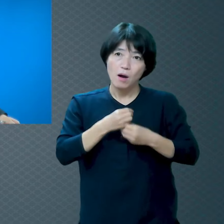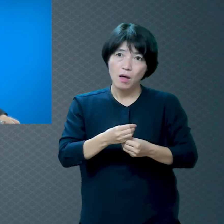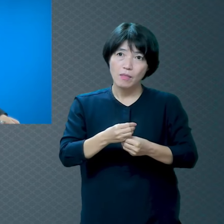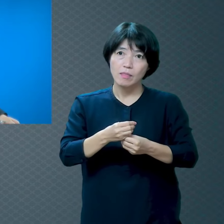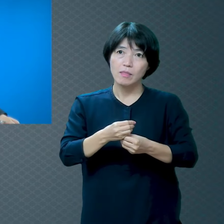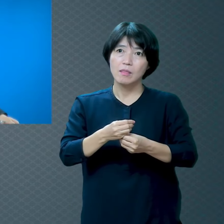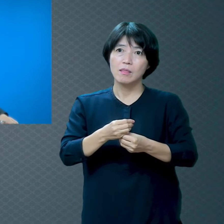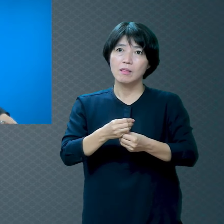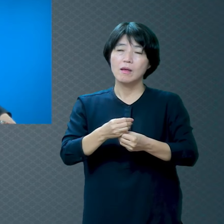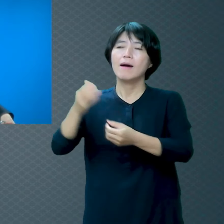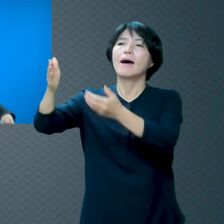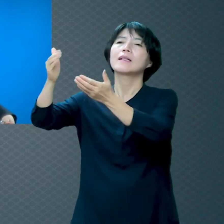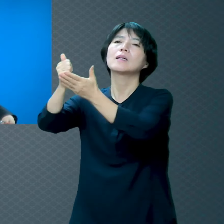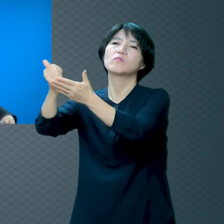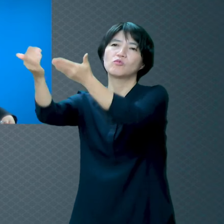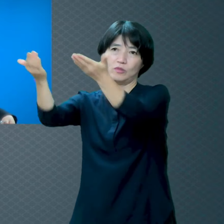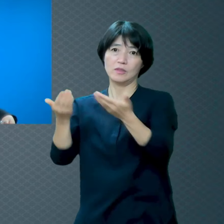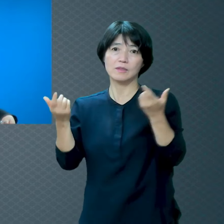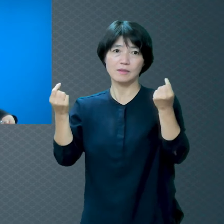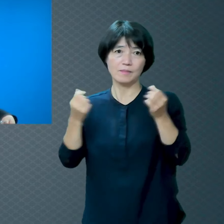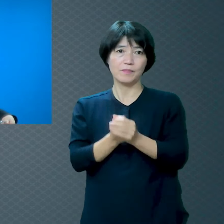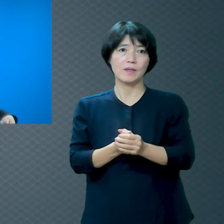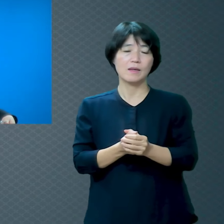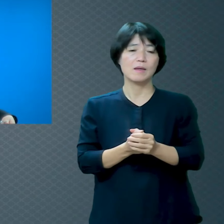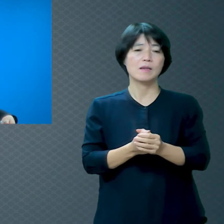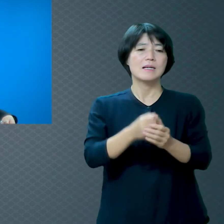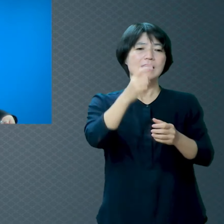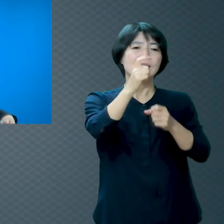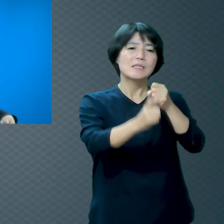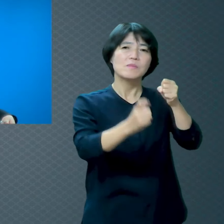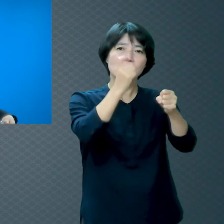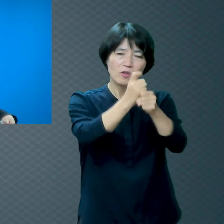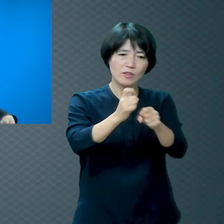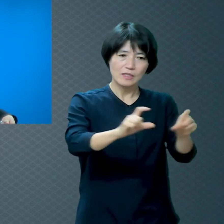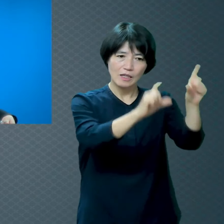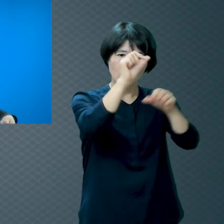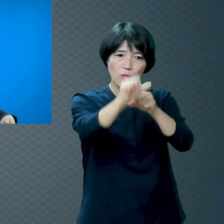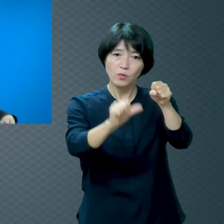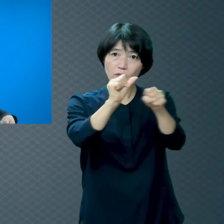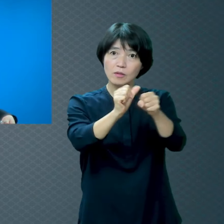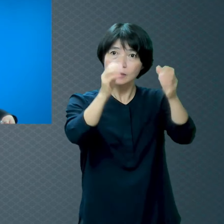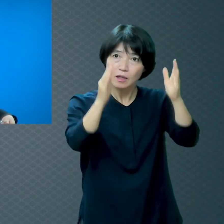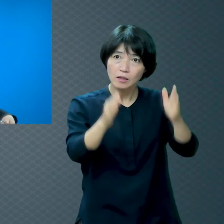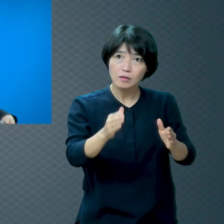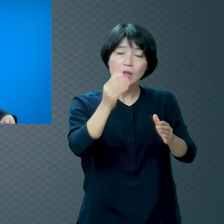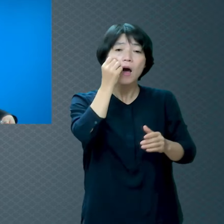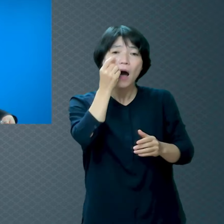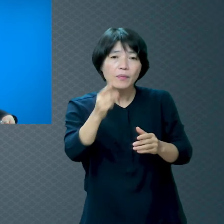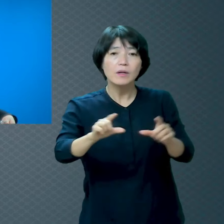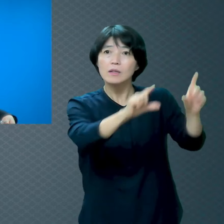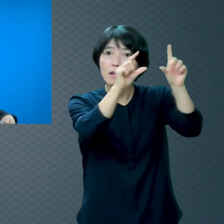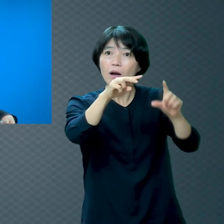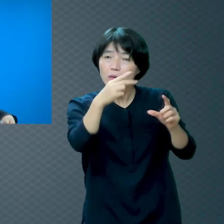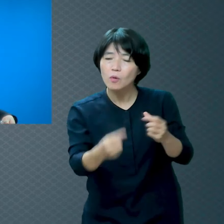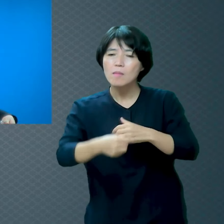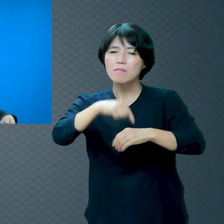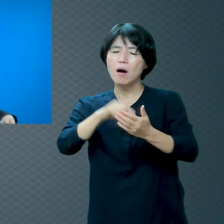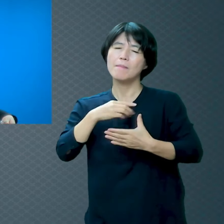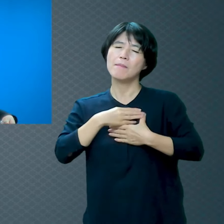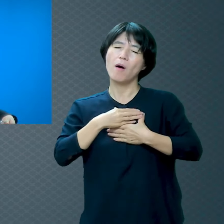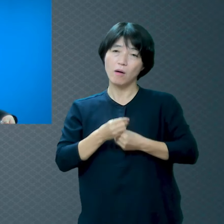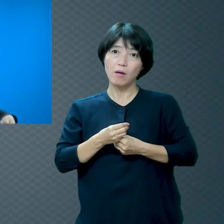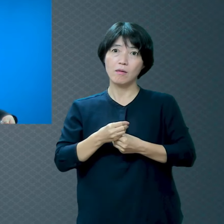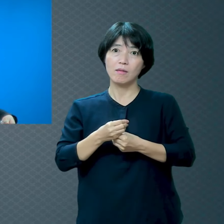심령의 낙 아니 10년을 살든 5년을 살든 단 한 달을 살든 마음 편하게 살고 싶지 않으세요?